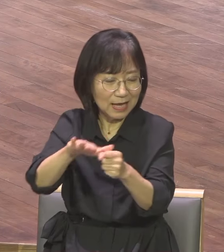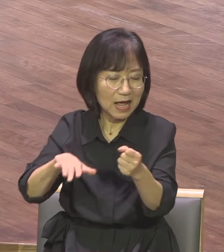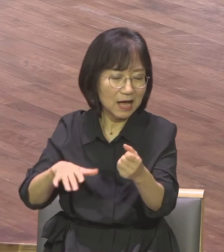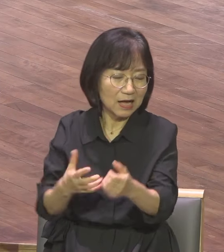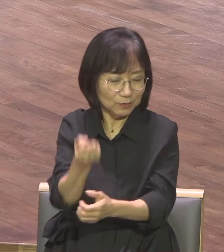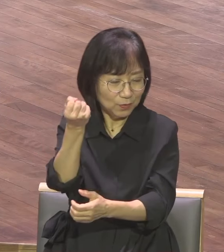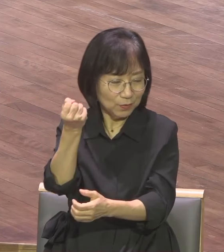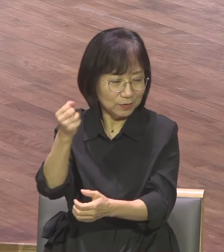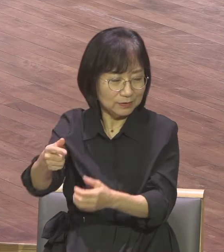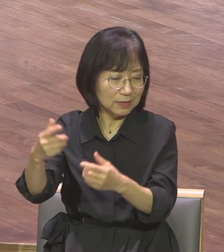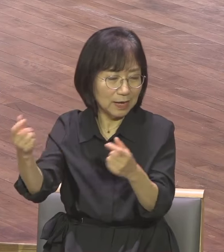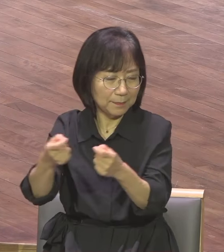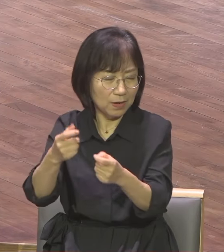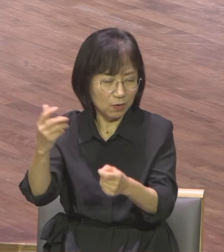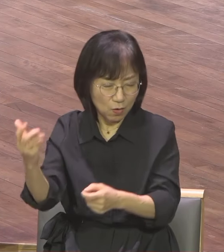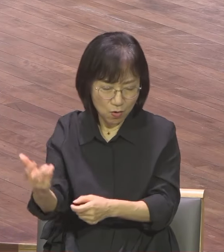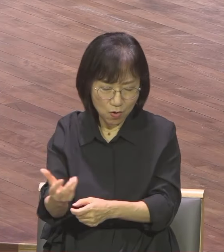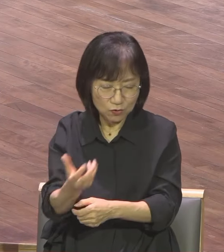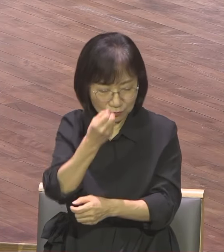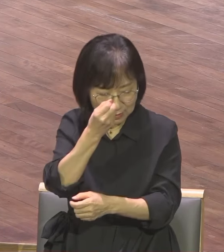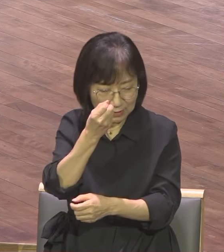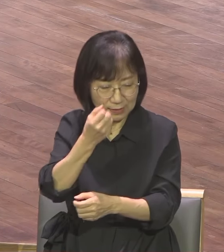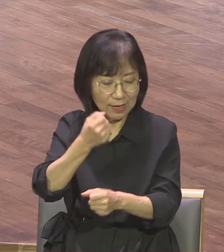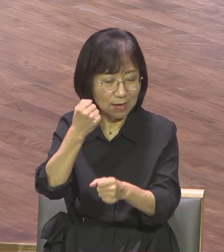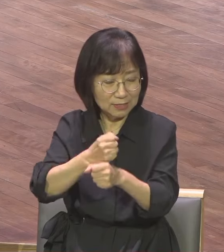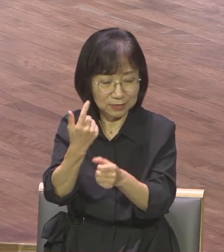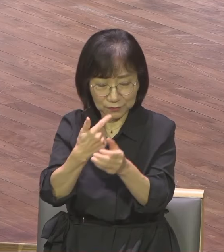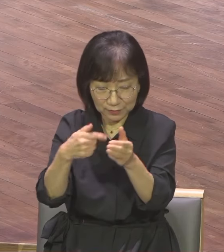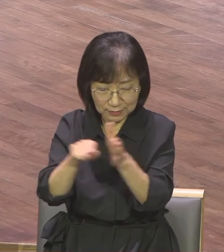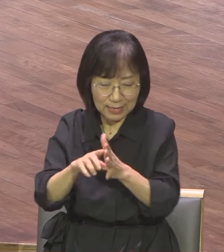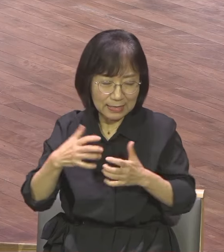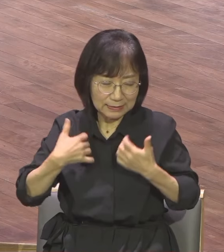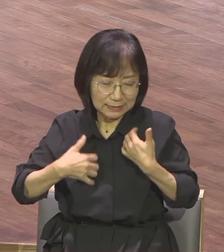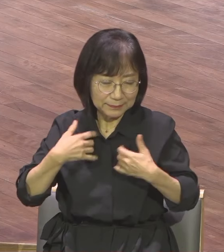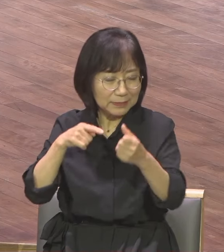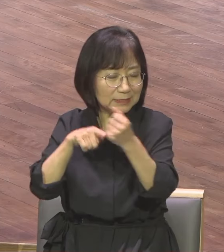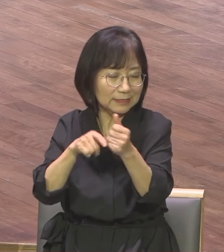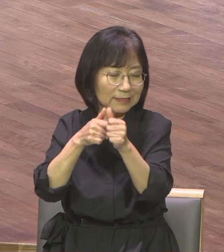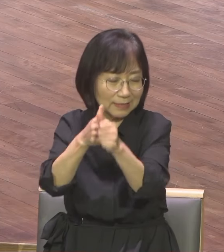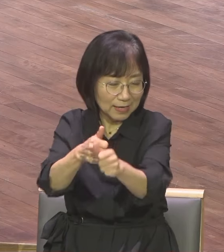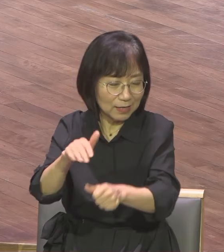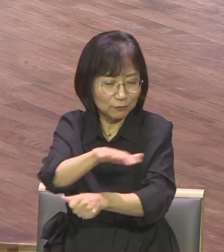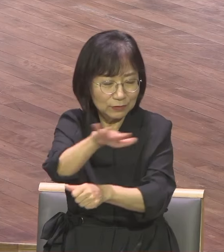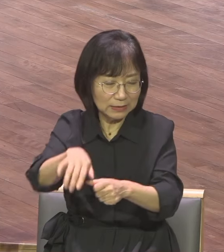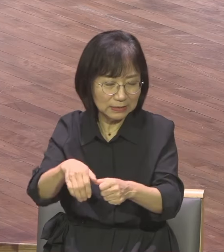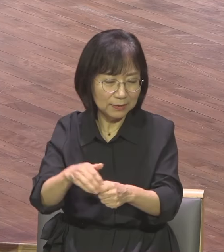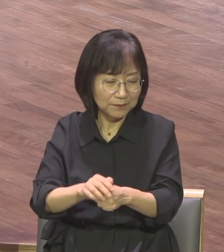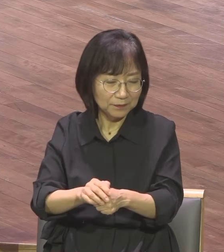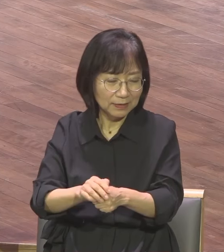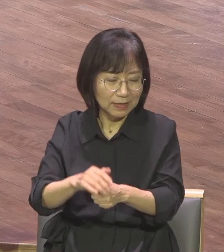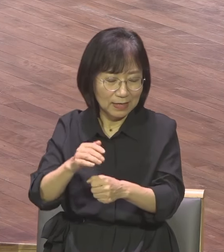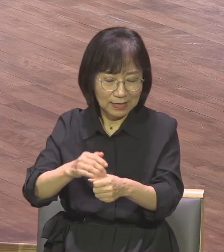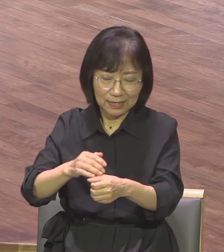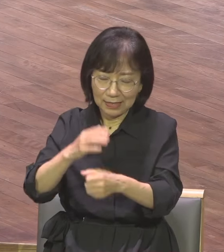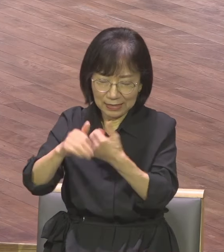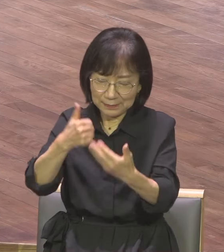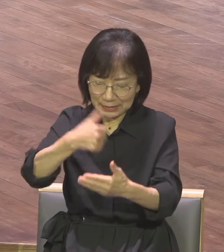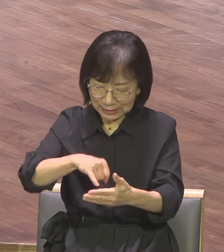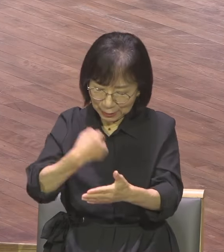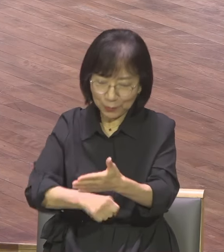앞에 거룩하고 흠이 없게 하시려고 두저 같이 있겠습니다 그 깊으신 뜻대로 우리를 예정하사 예수